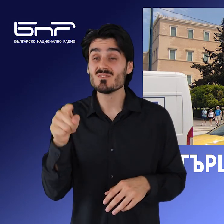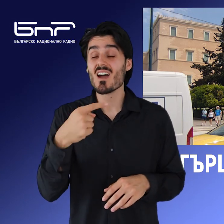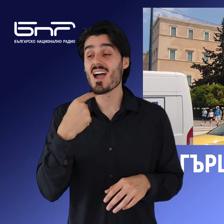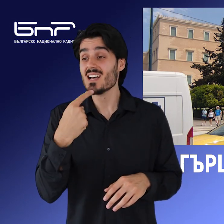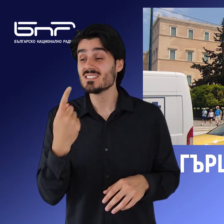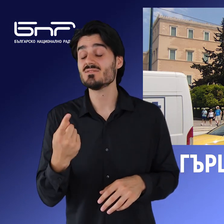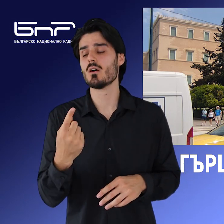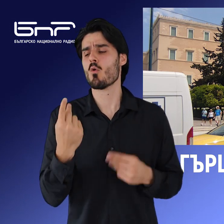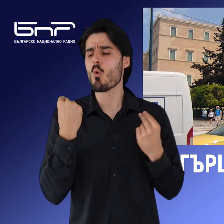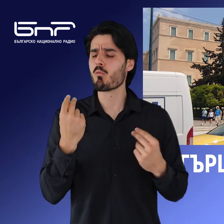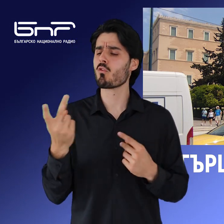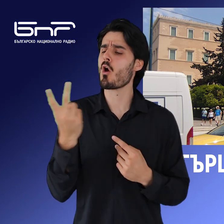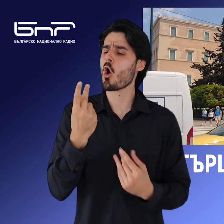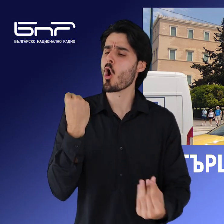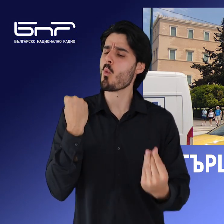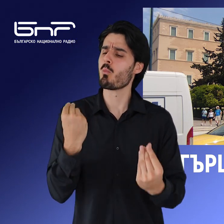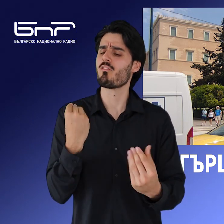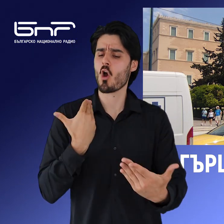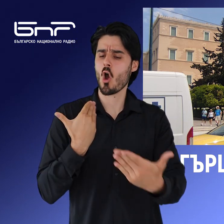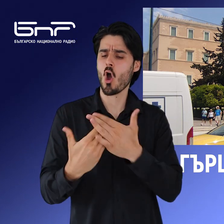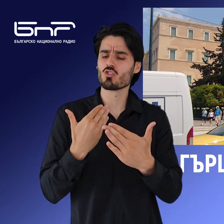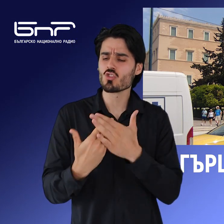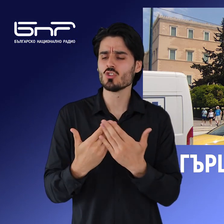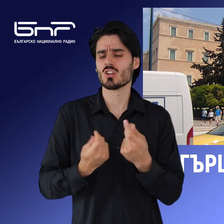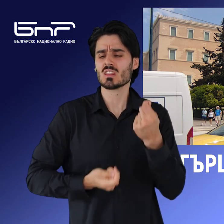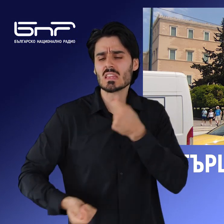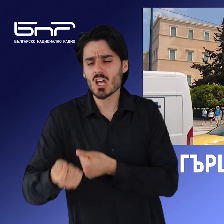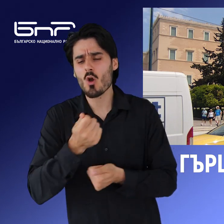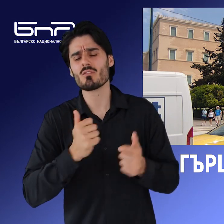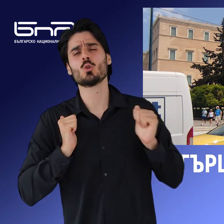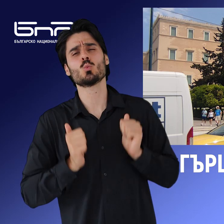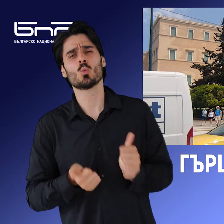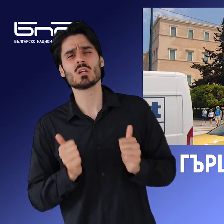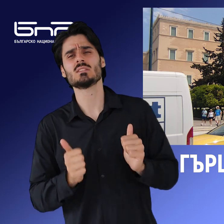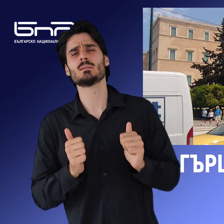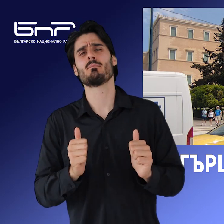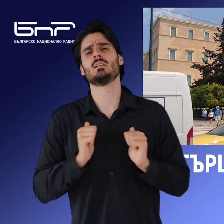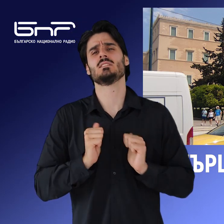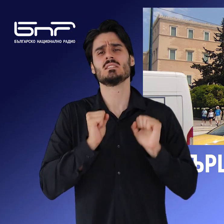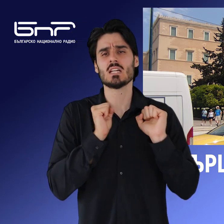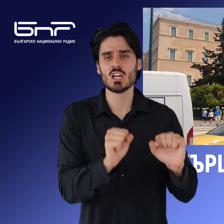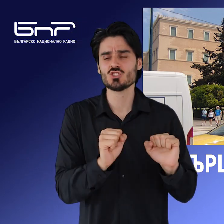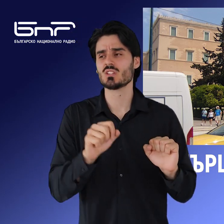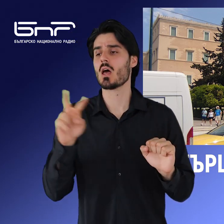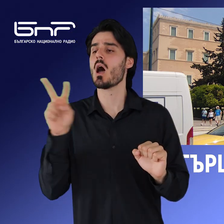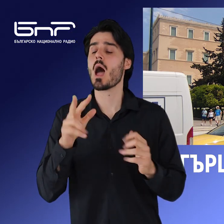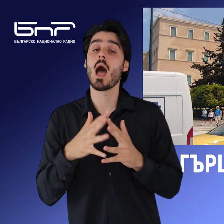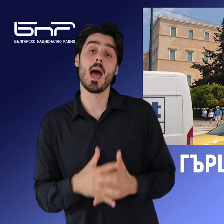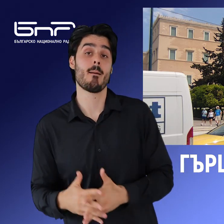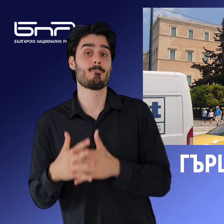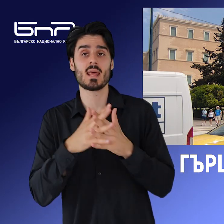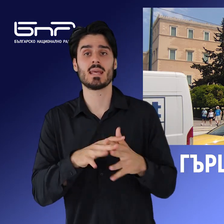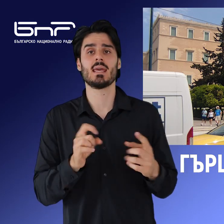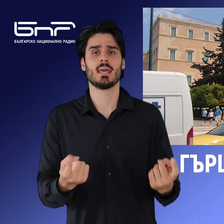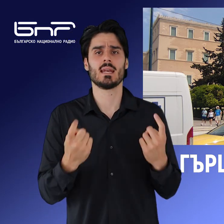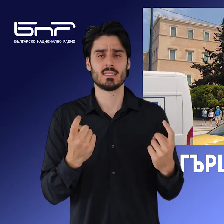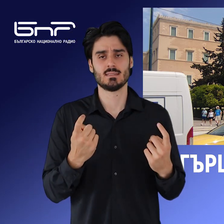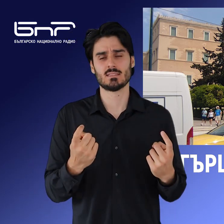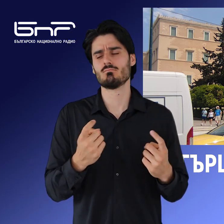отношения в областта на отбраната, търговията и туризма, съобщават от кабинета на гръцкия премиер. Отношенията между Атина и